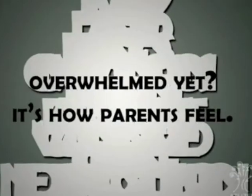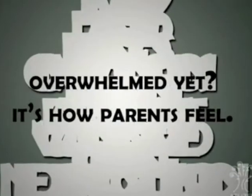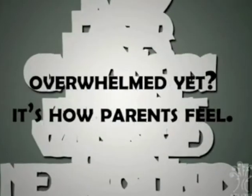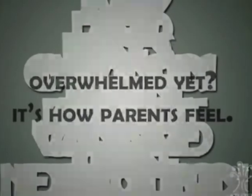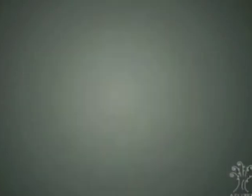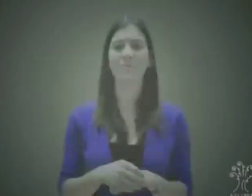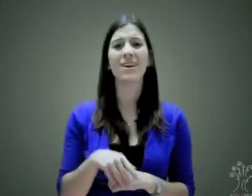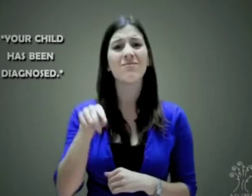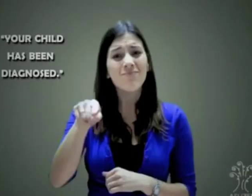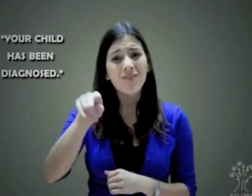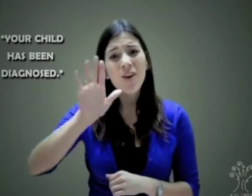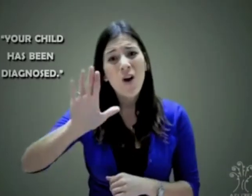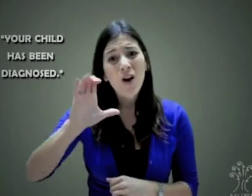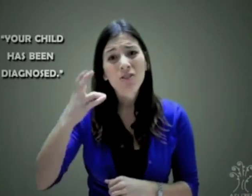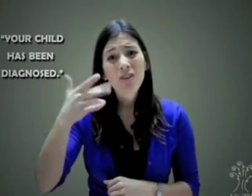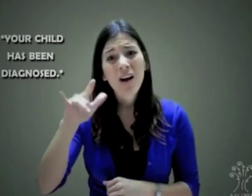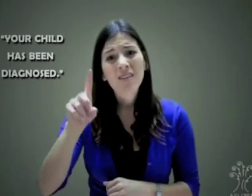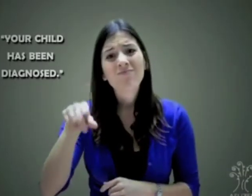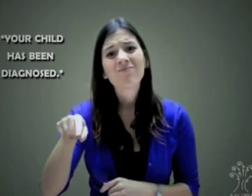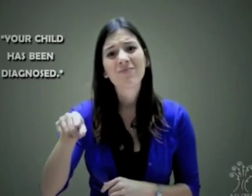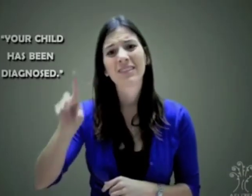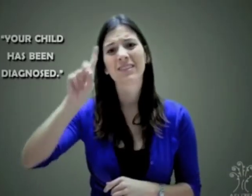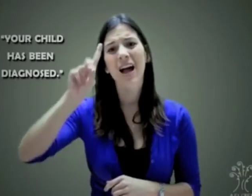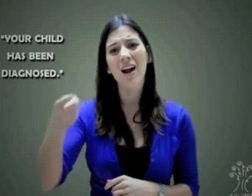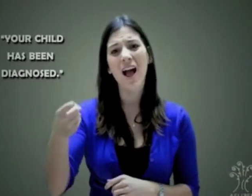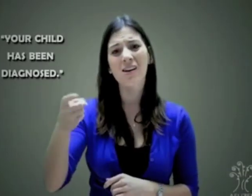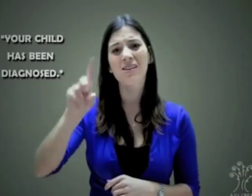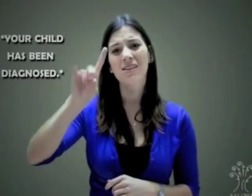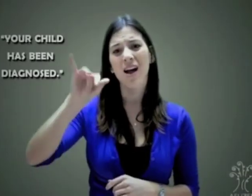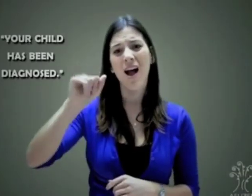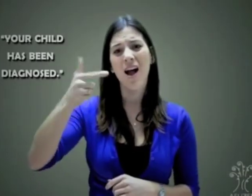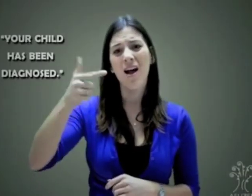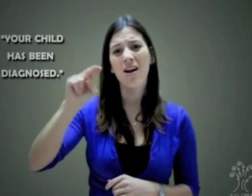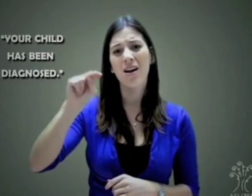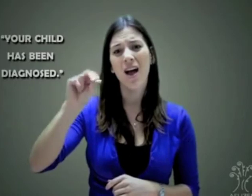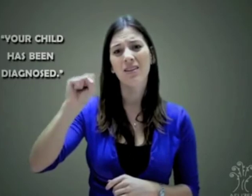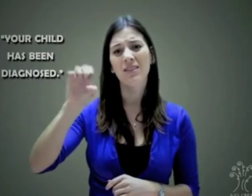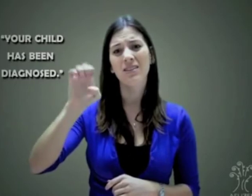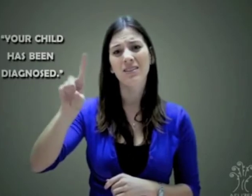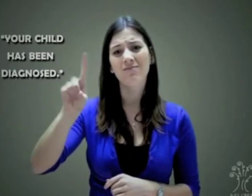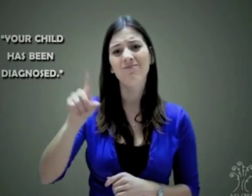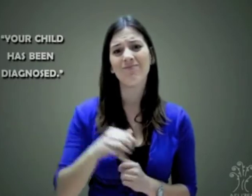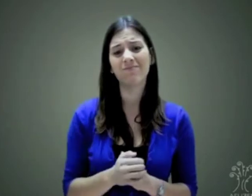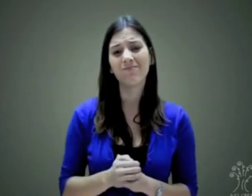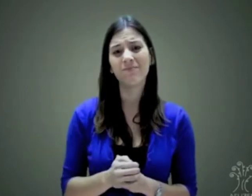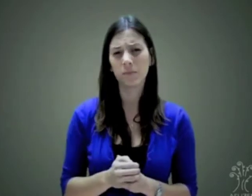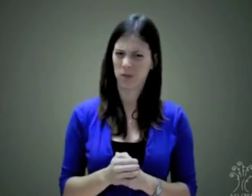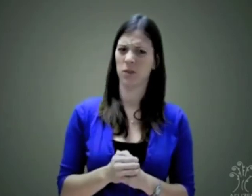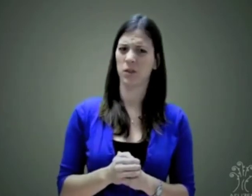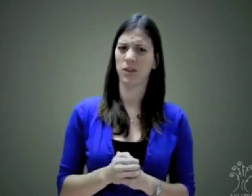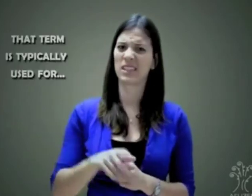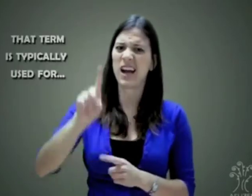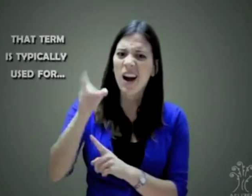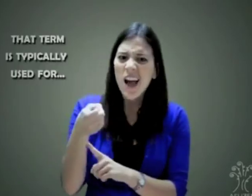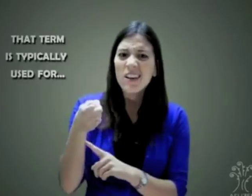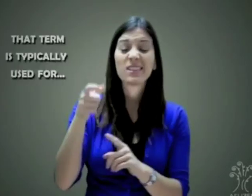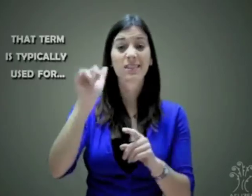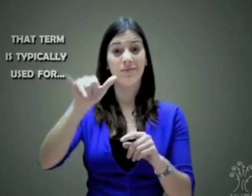El doctor le dice, su hijo ha sido diagnosticado. ¿Diagnosticado? Esa palabra diagnosticado es un